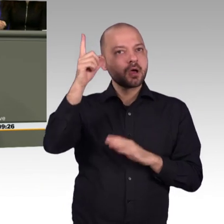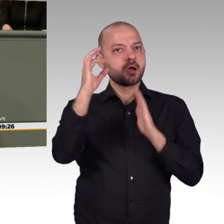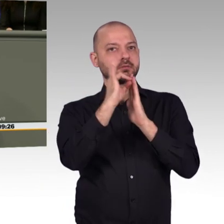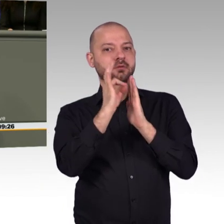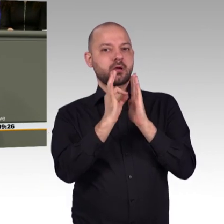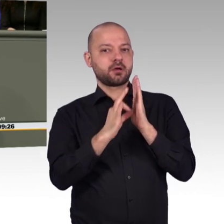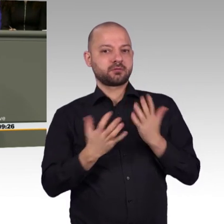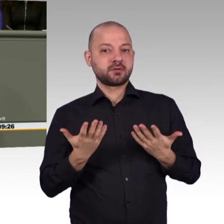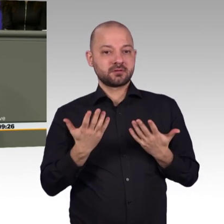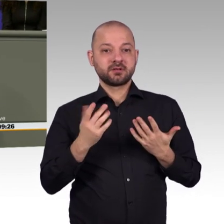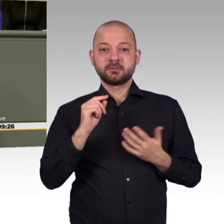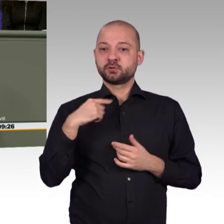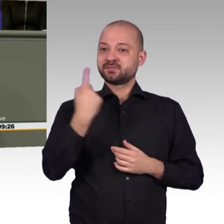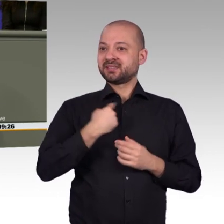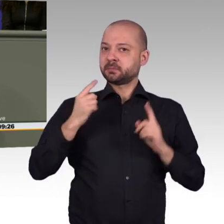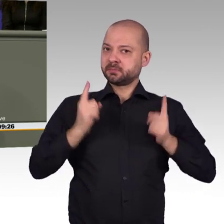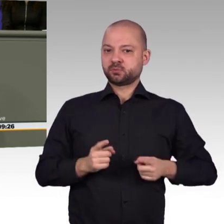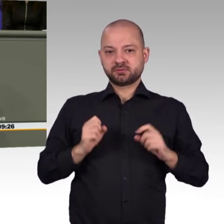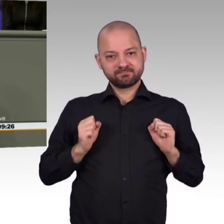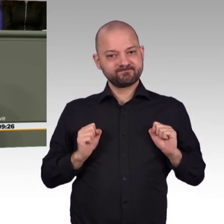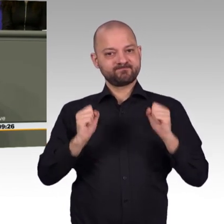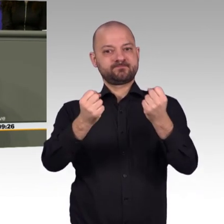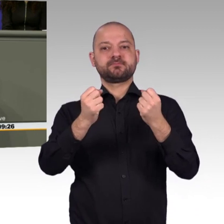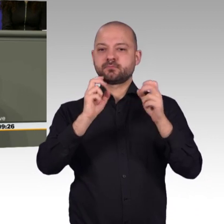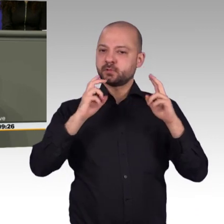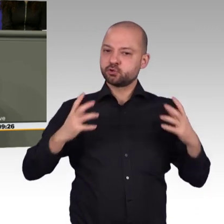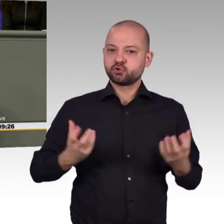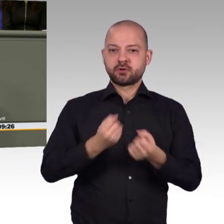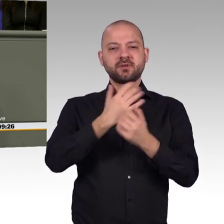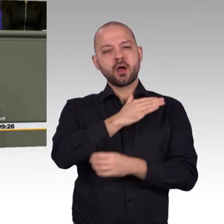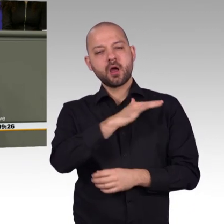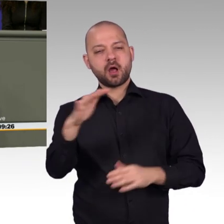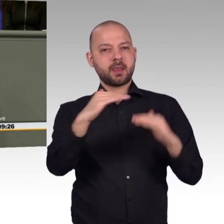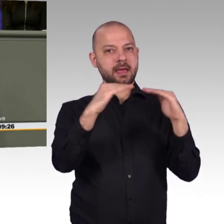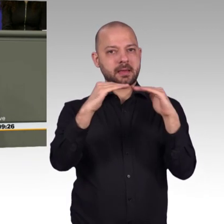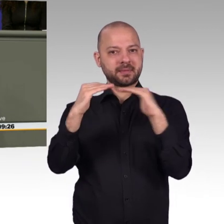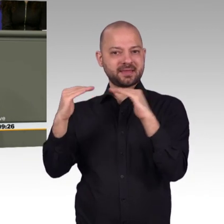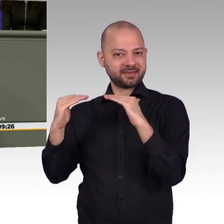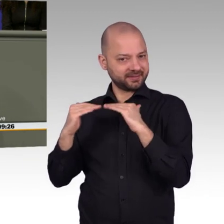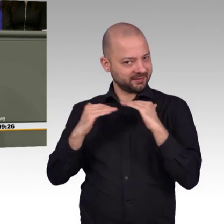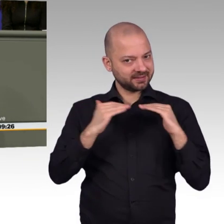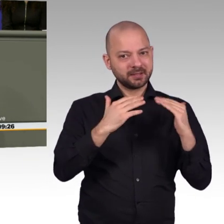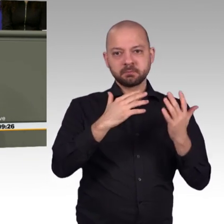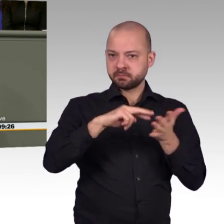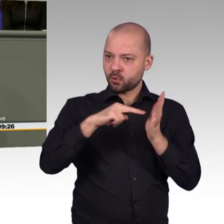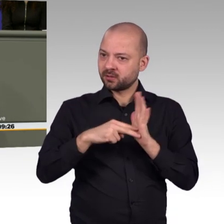Und als Serviceopposition werden wir Ihnen dieses Konzept in den nächsten Wochen und Monaten hier im Deutschen Bundestag vorstellen. Haben damit ja auch bereits